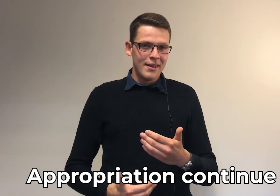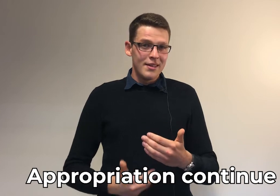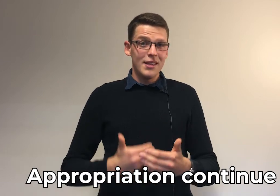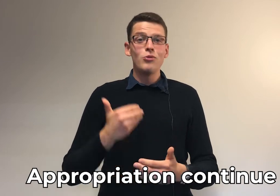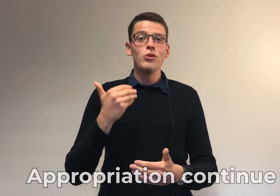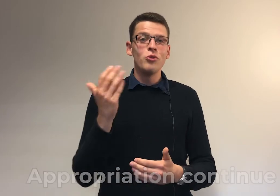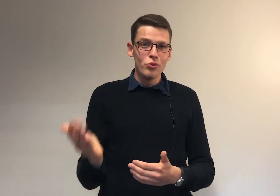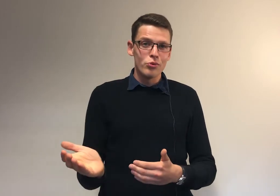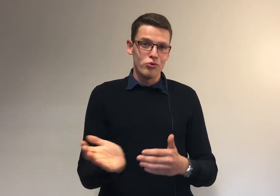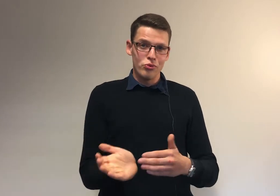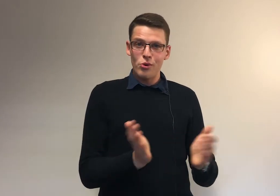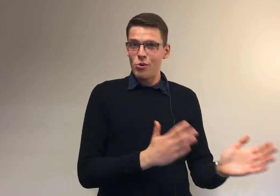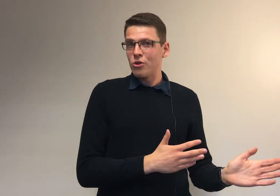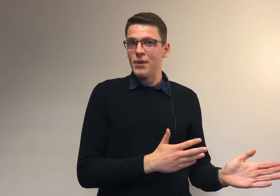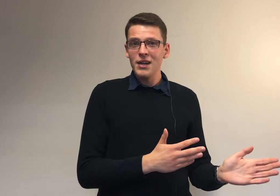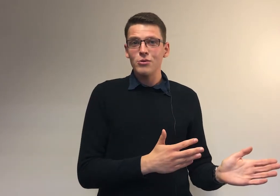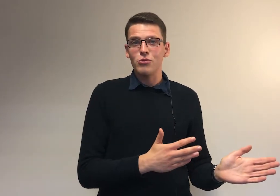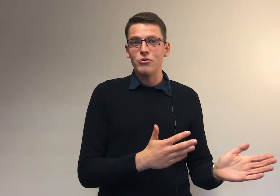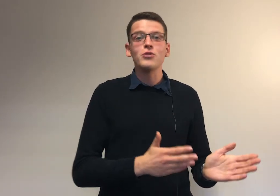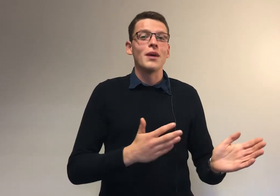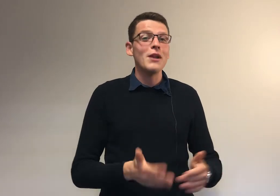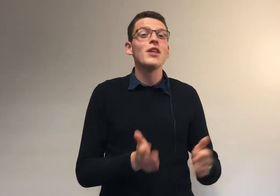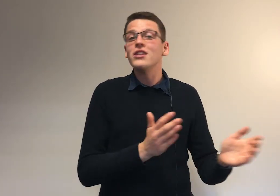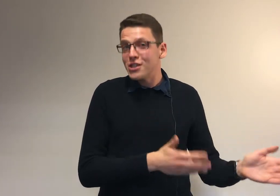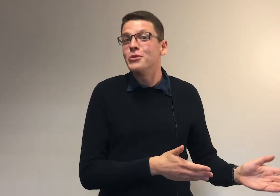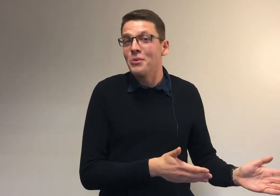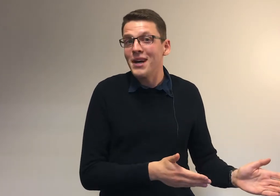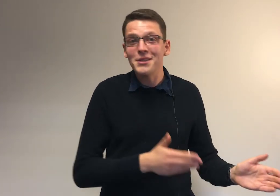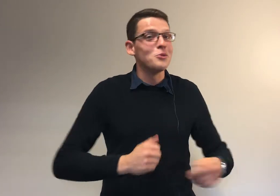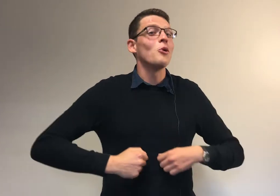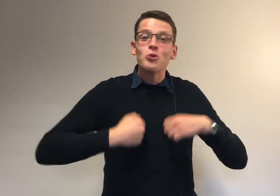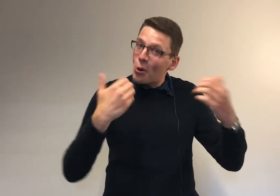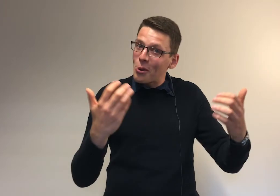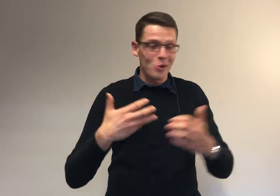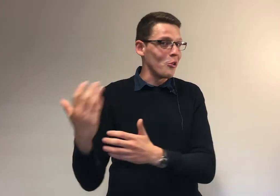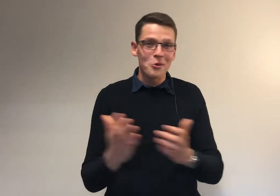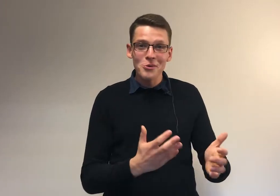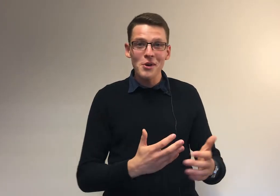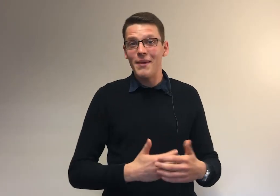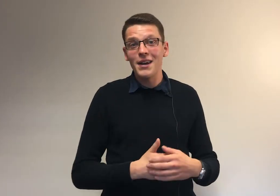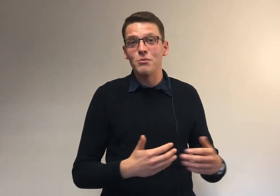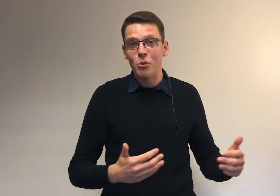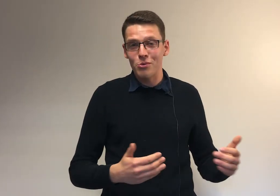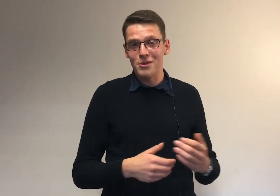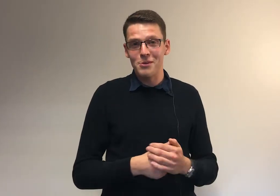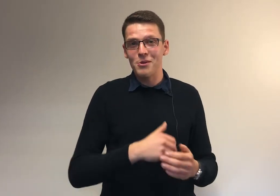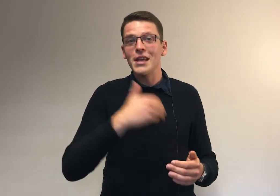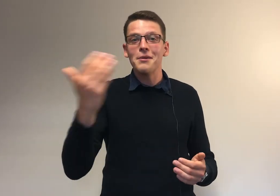Si tu étudies tout du jour au lendemain, tu fais ce qu'on appelle une indigestion. Si tu manges trop en un coup, le cycle